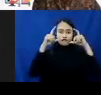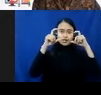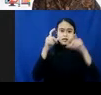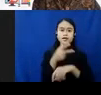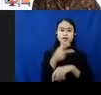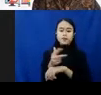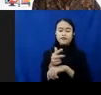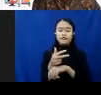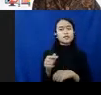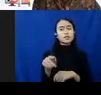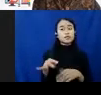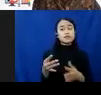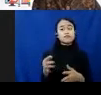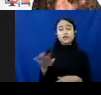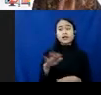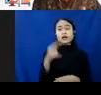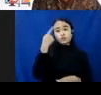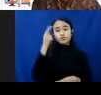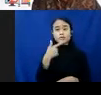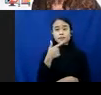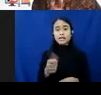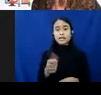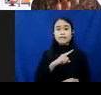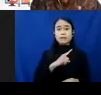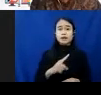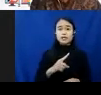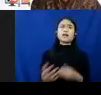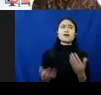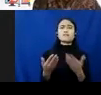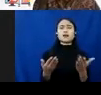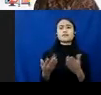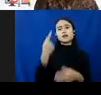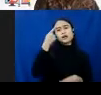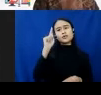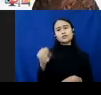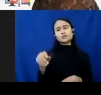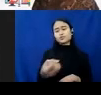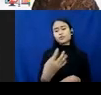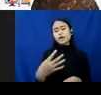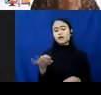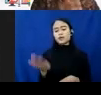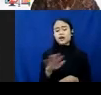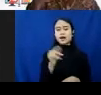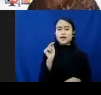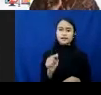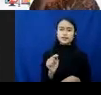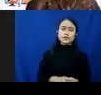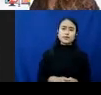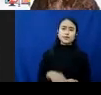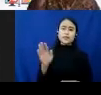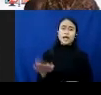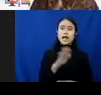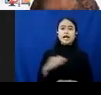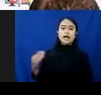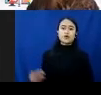yang betulan untuk kepentingan pribadi. Bagaimana intervensinya terhadap anak-anak ini? Anak-anak yang menjadi korban pemahasan secara